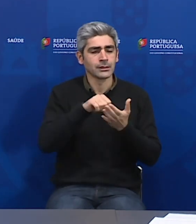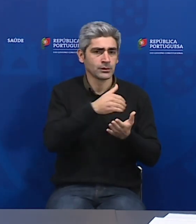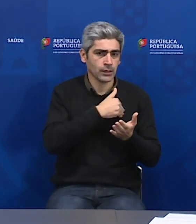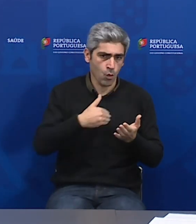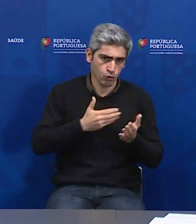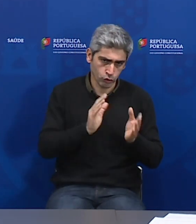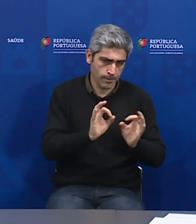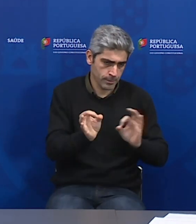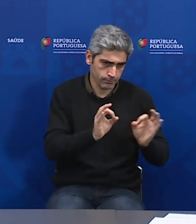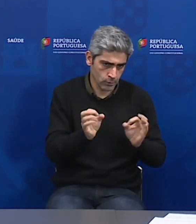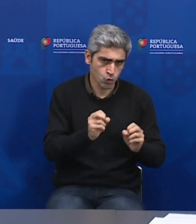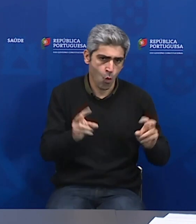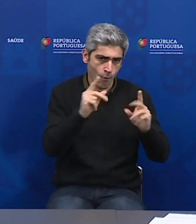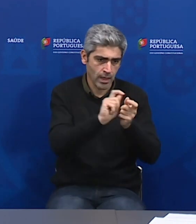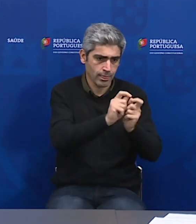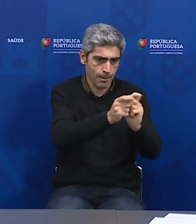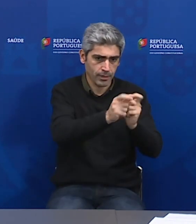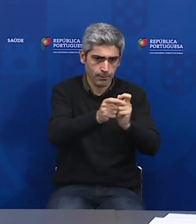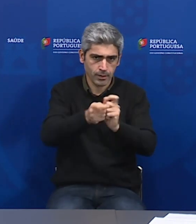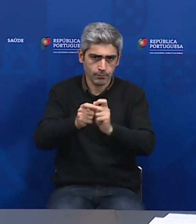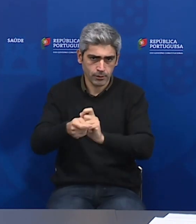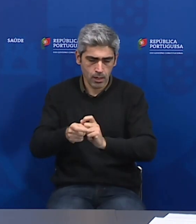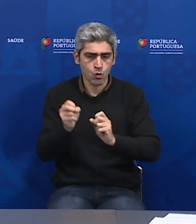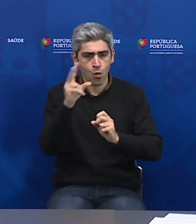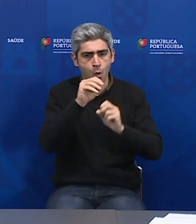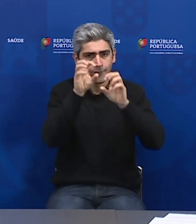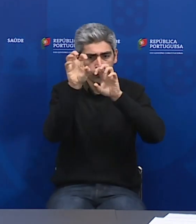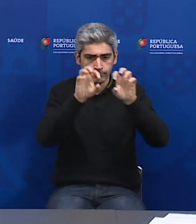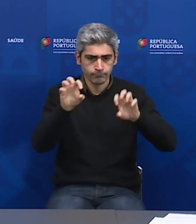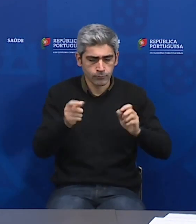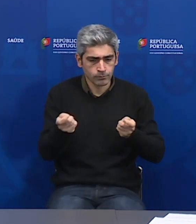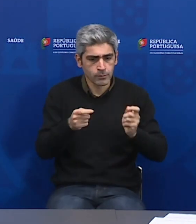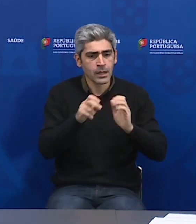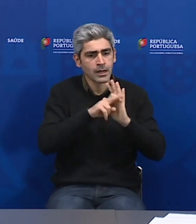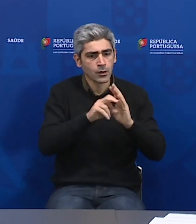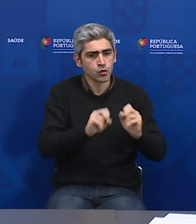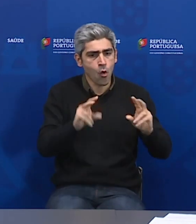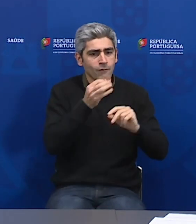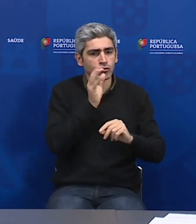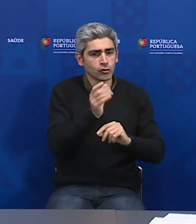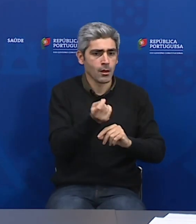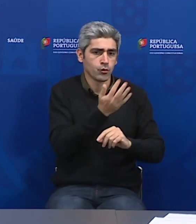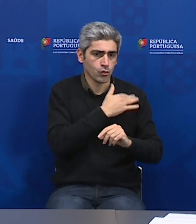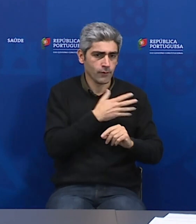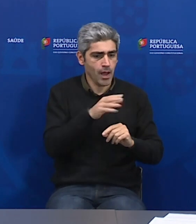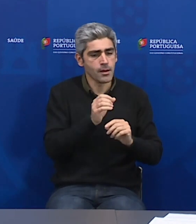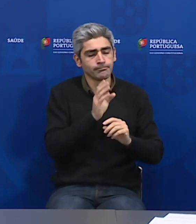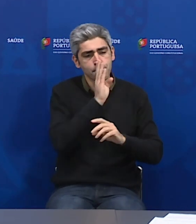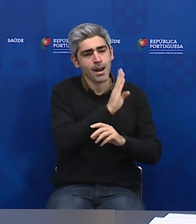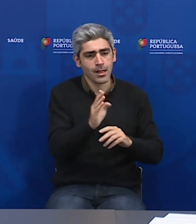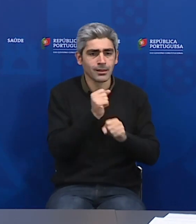saúde, com novas adaptações, com novos fluxogramas, como a própria norma que há pouco falei irá traduzir,